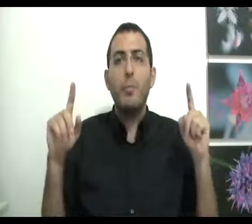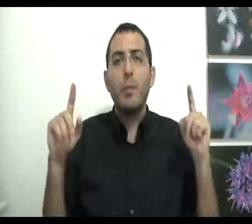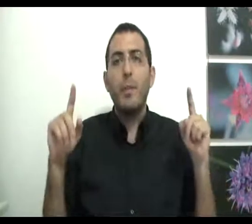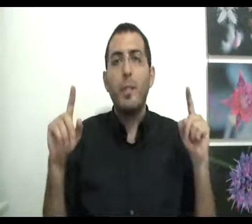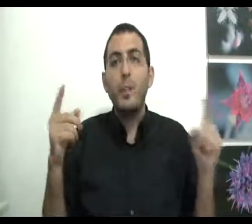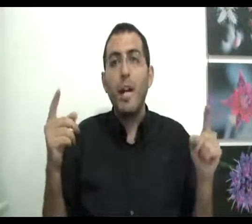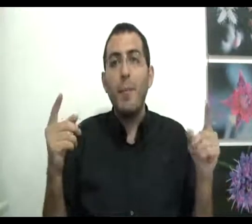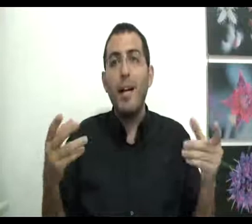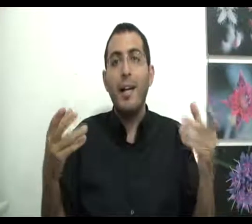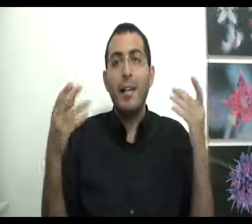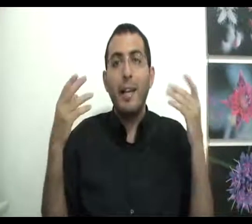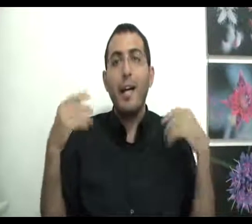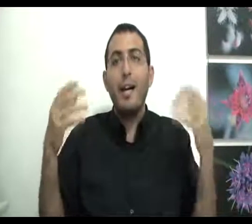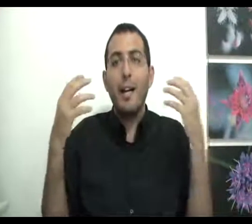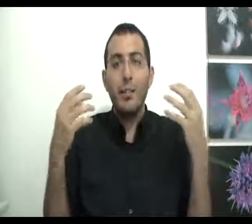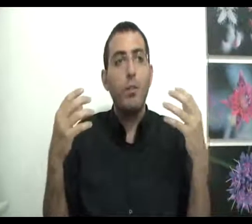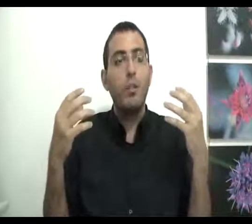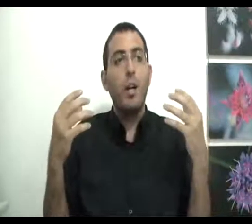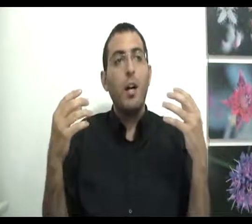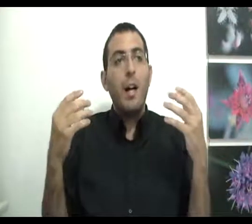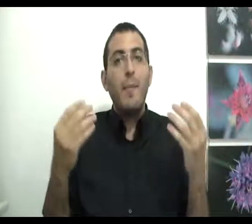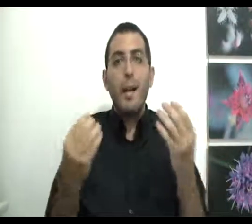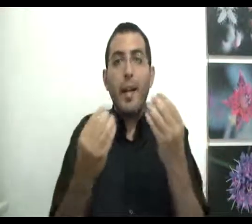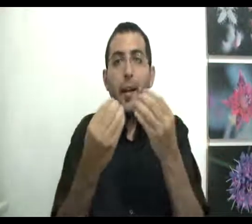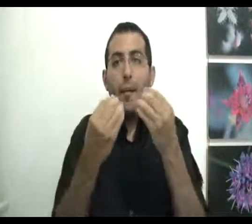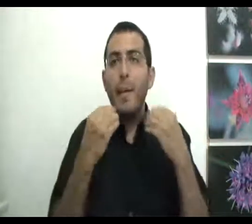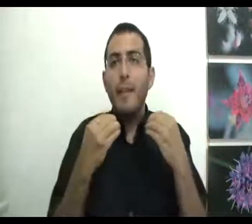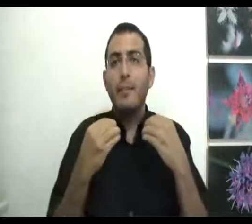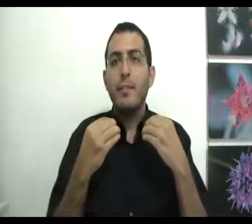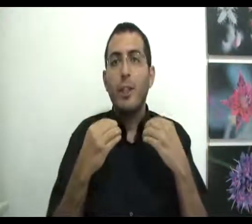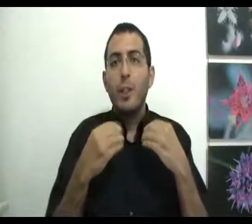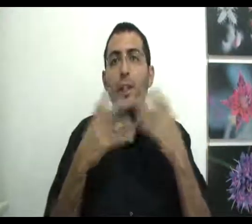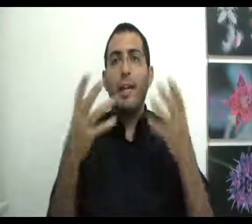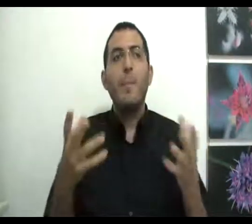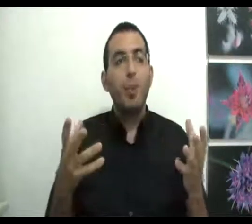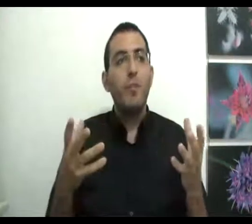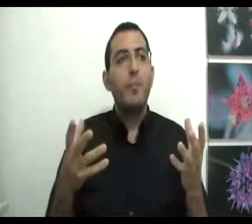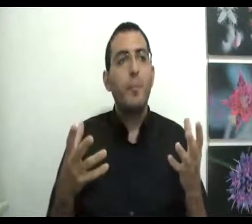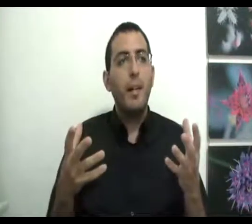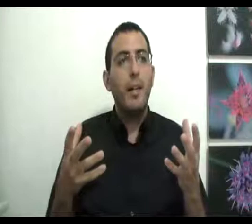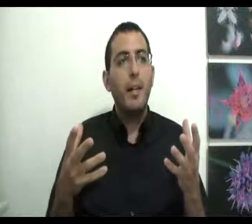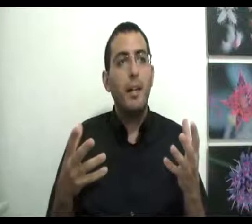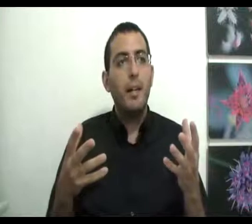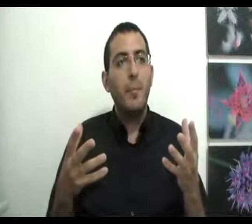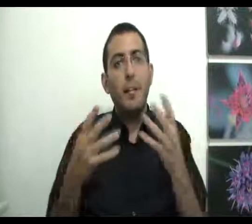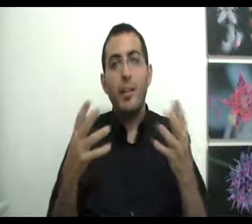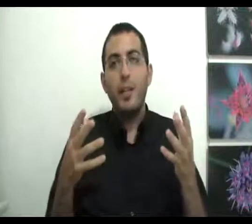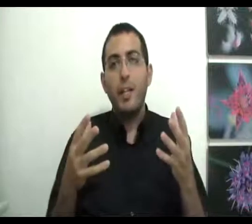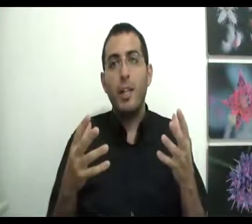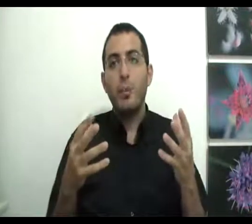בעולם, כי רק ההגדות הן רק ההיבט של כמה טוב בהבנה של האחדות,